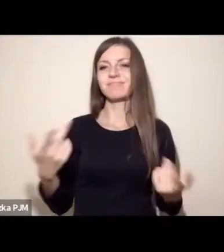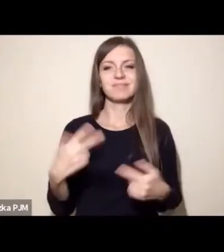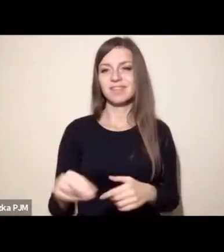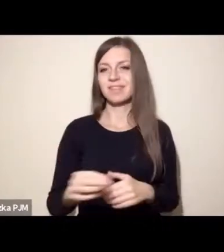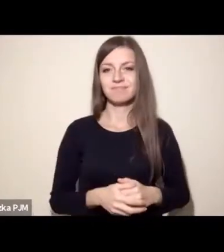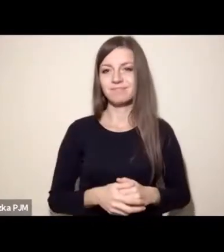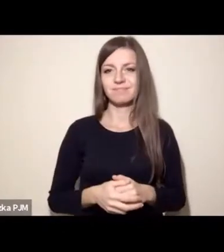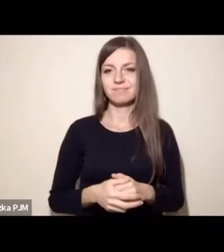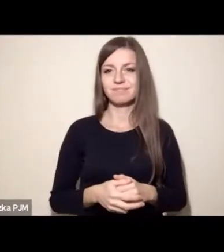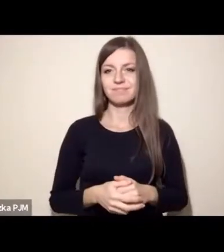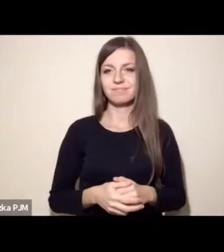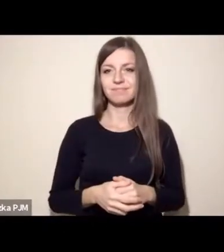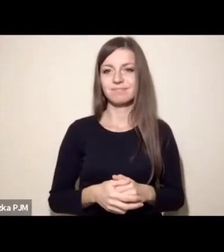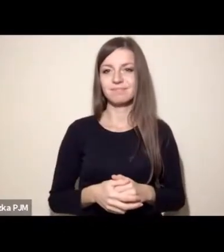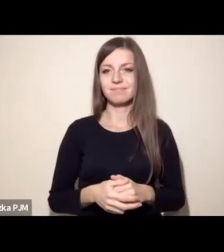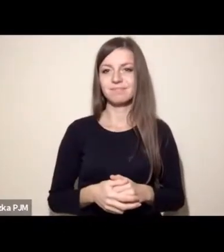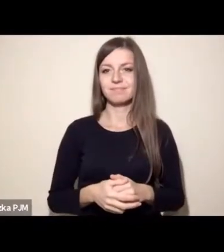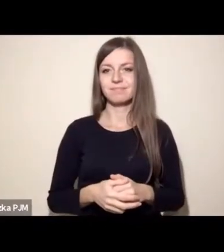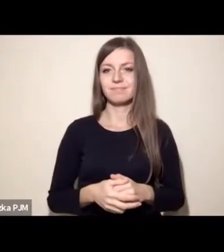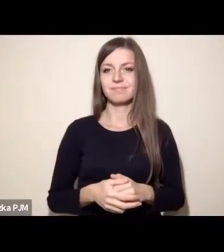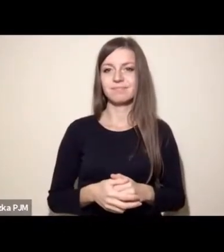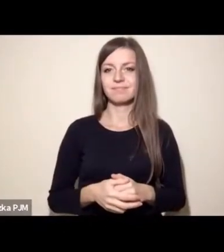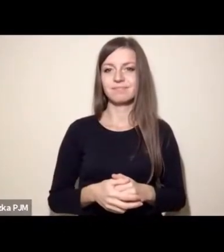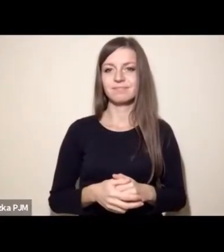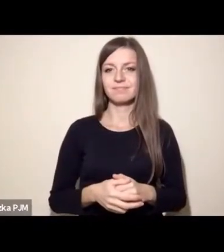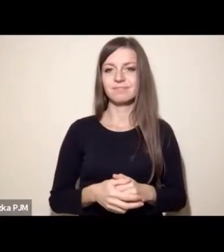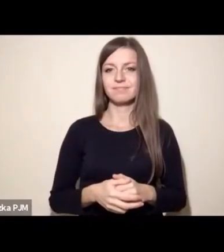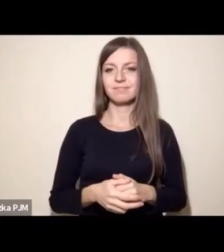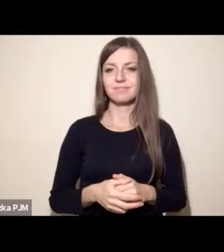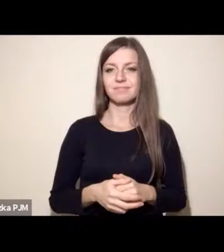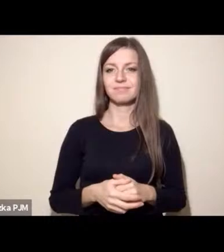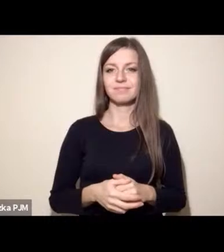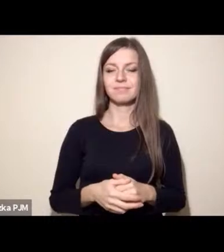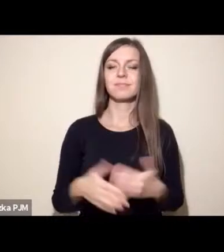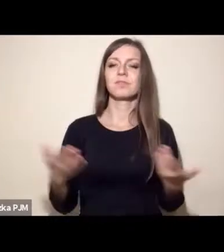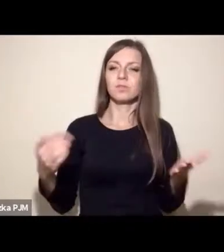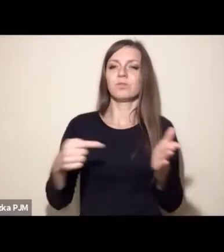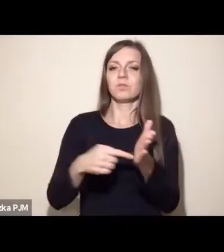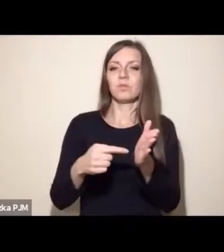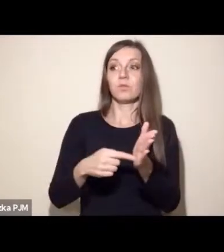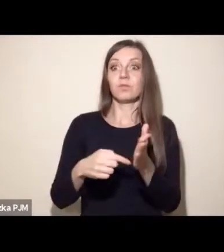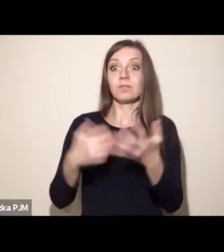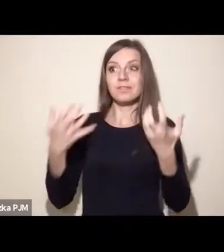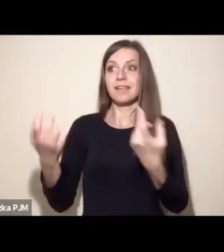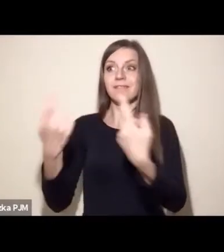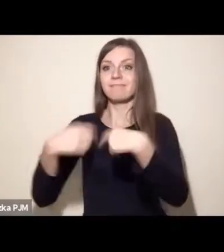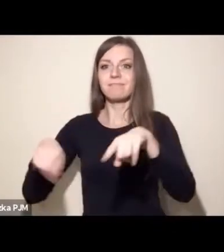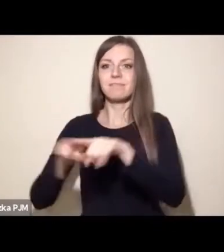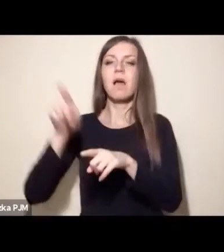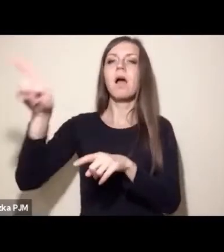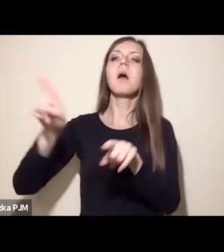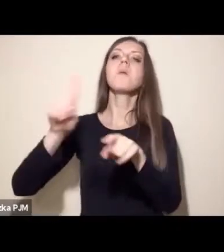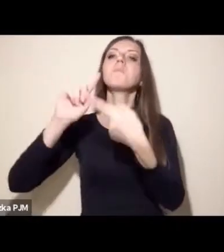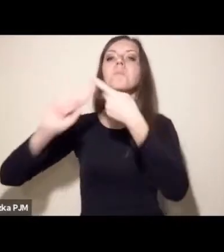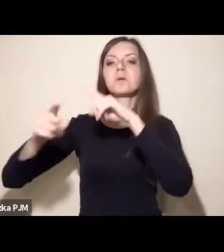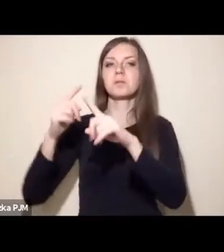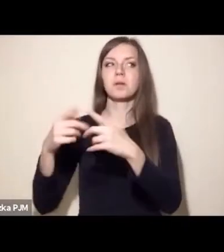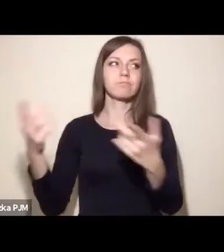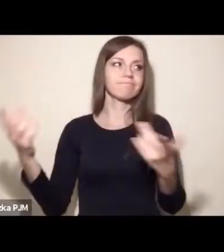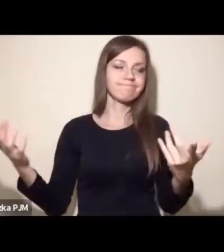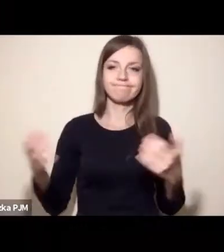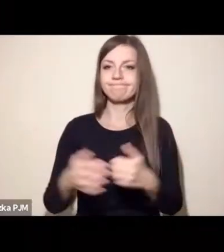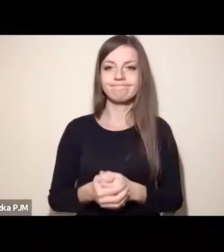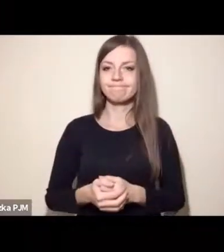schody tego, tak jak powiem, wdrażania tego na poziomie